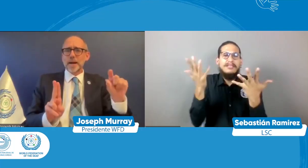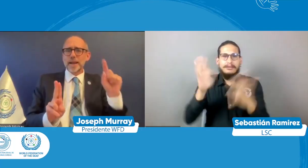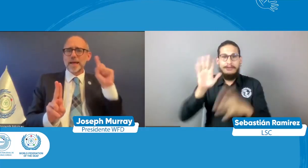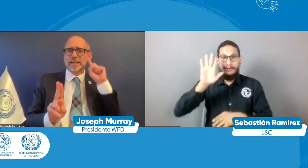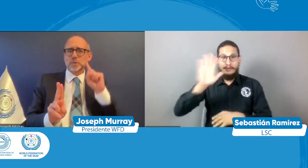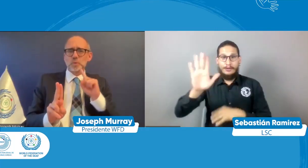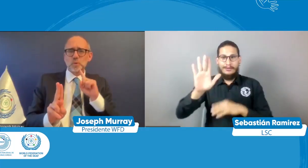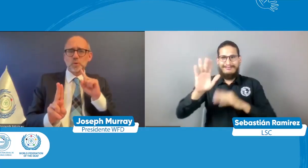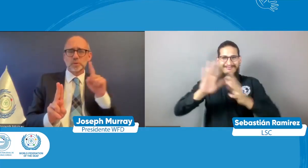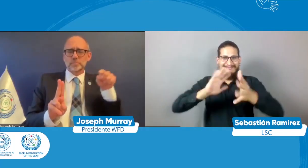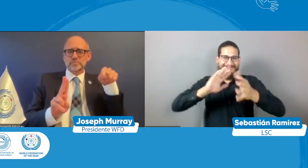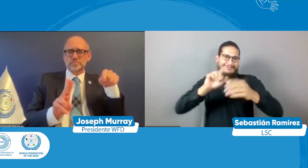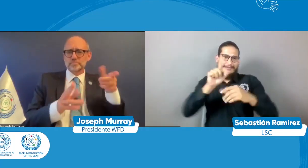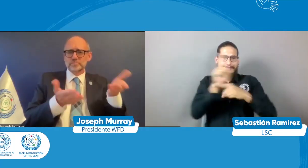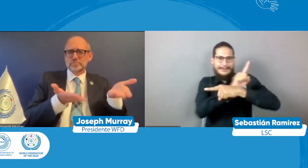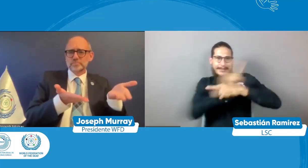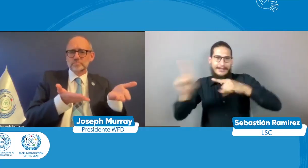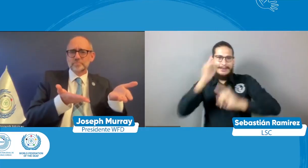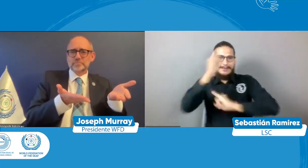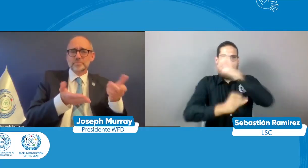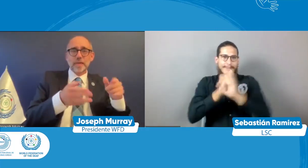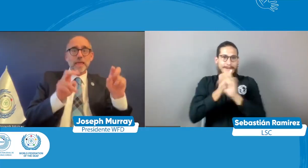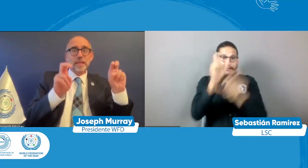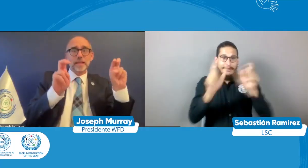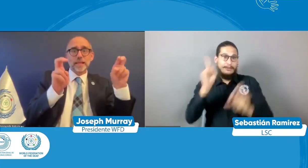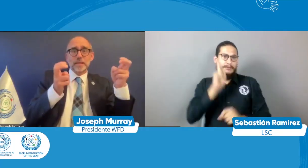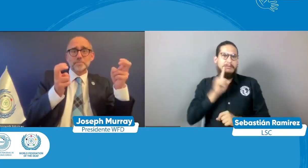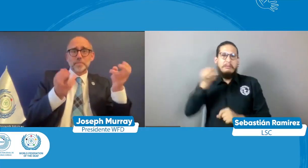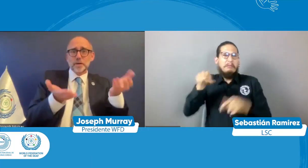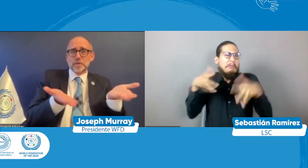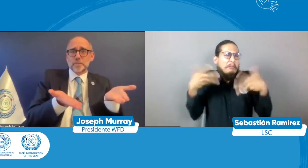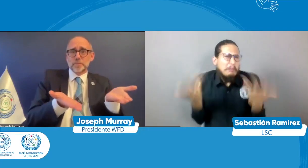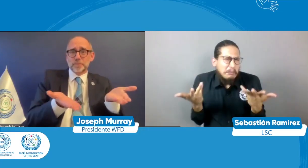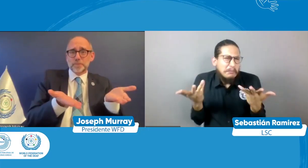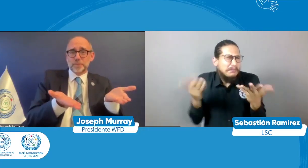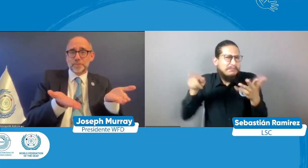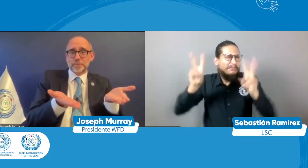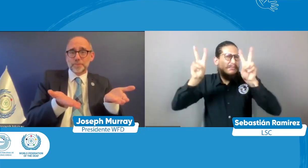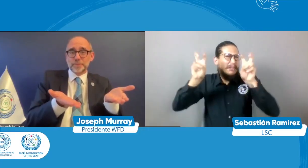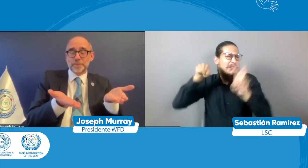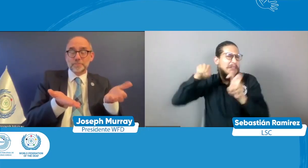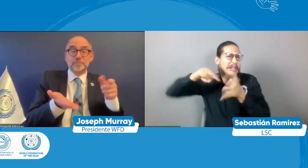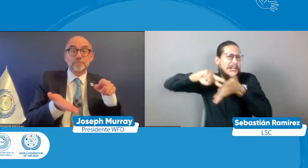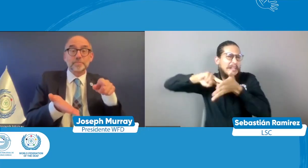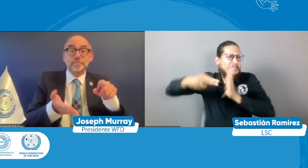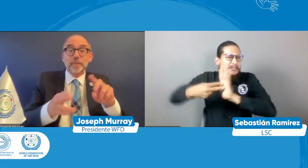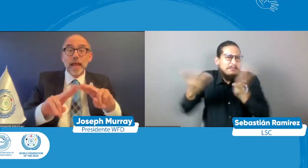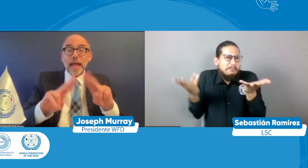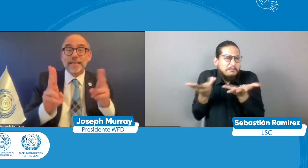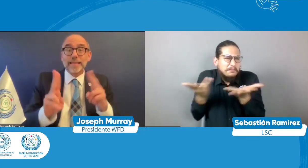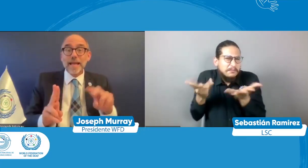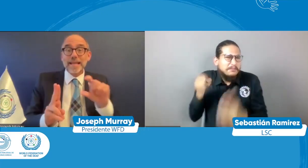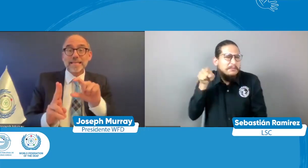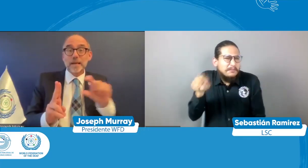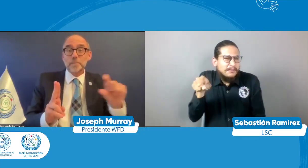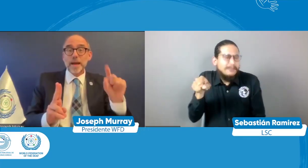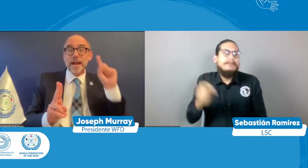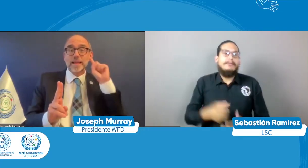acerca de la semana internacional de la persona sorda y cuál es el lema que hemos escogido